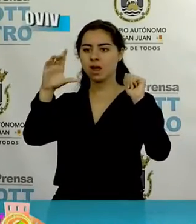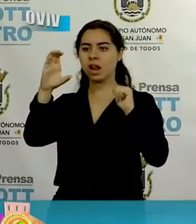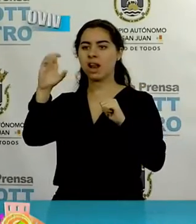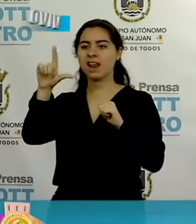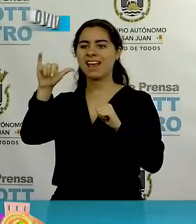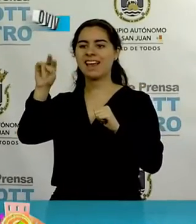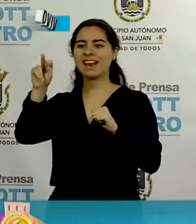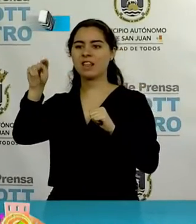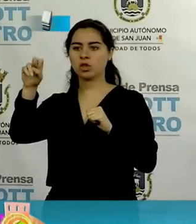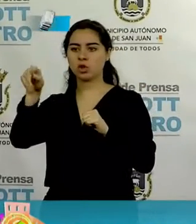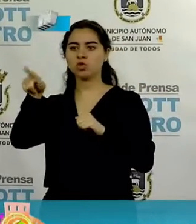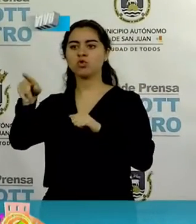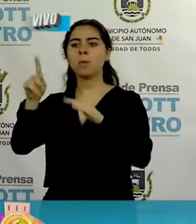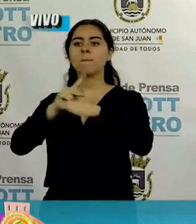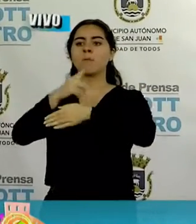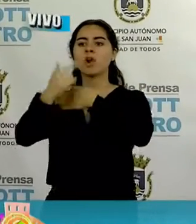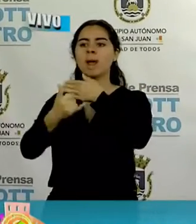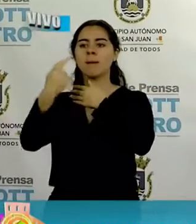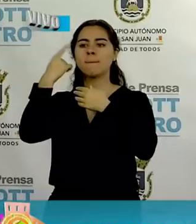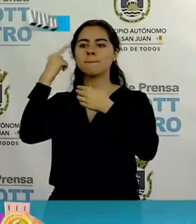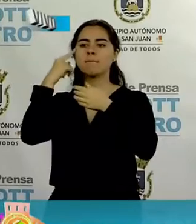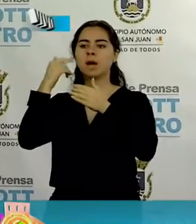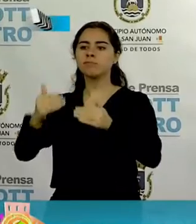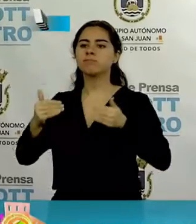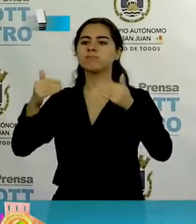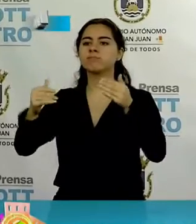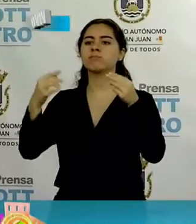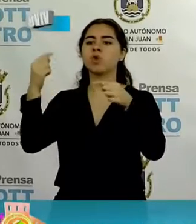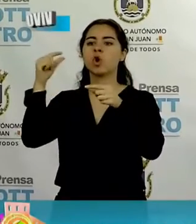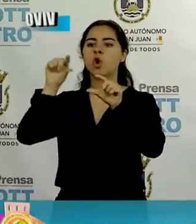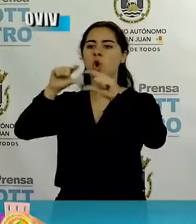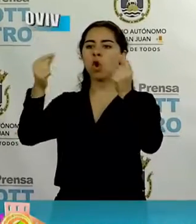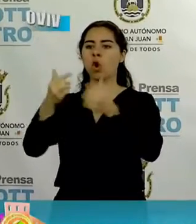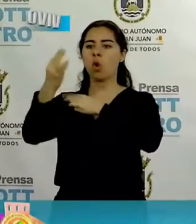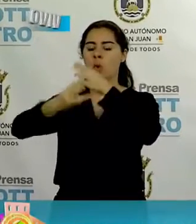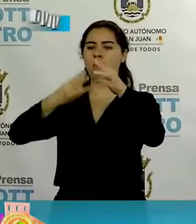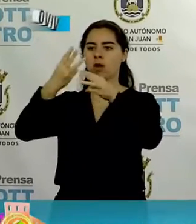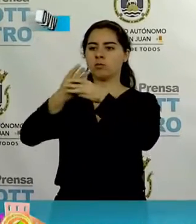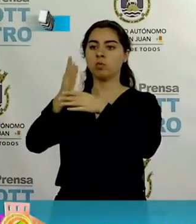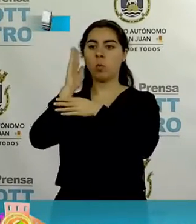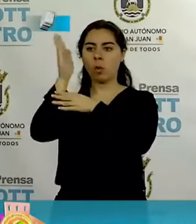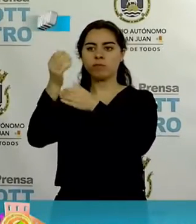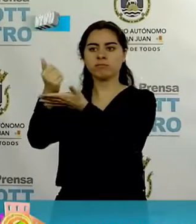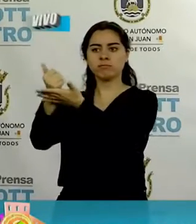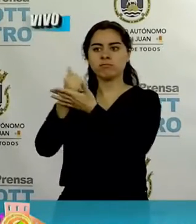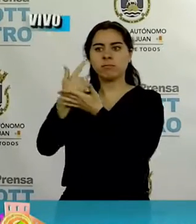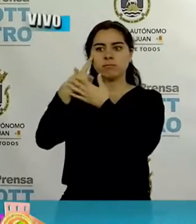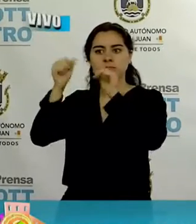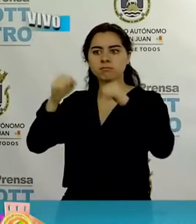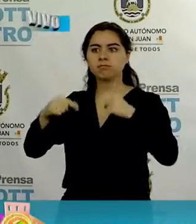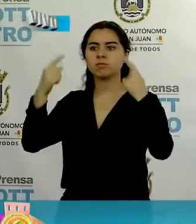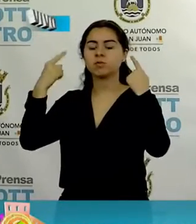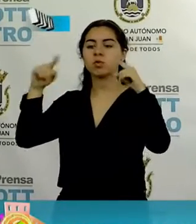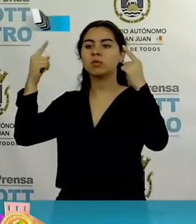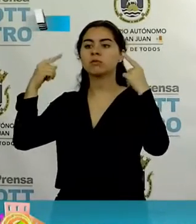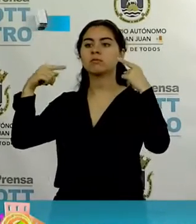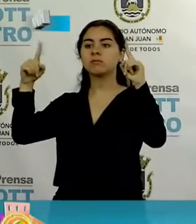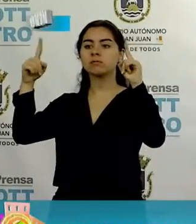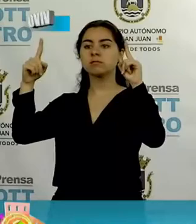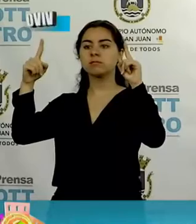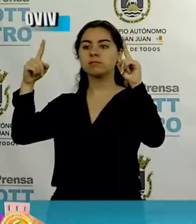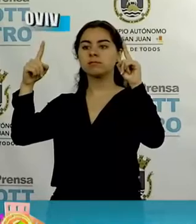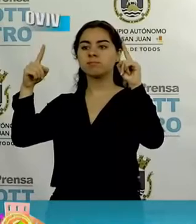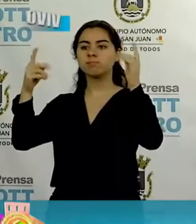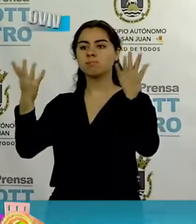con su programa de Global Initiative nos va a estar ayudando para lograr que podamos